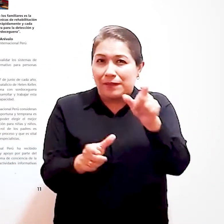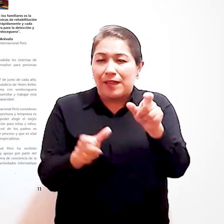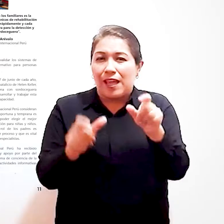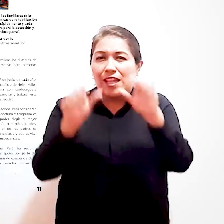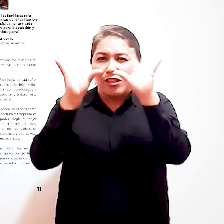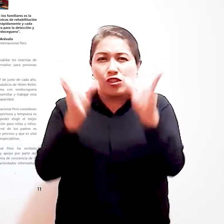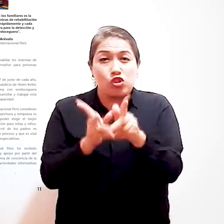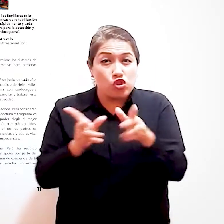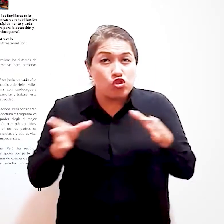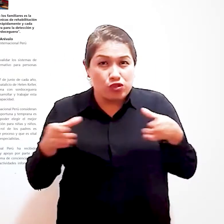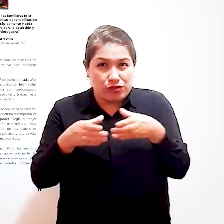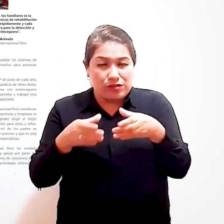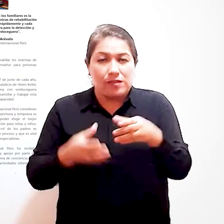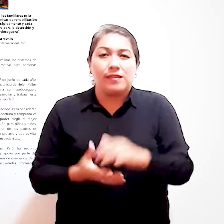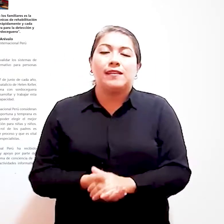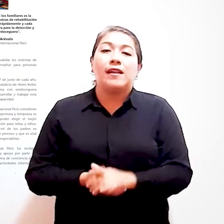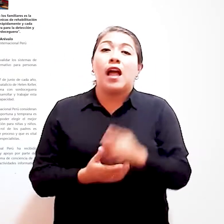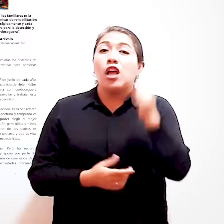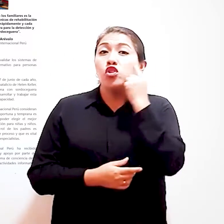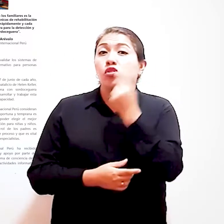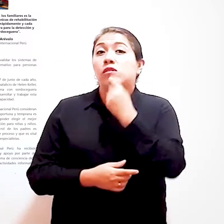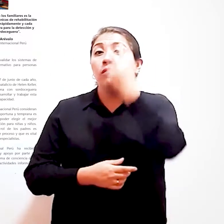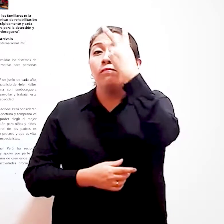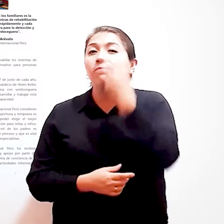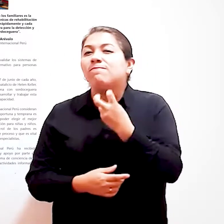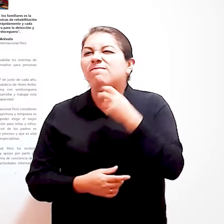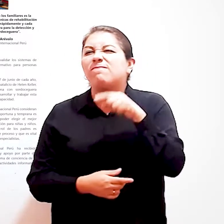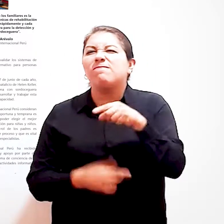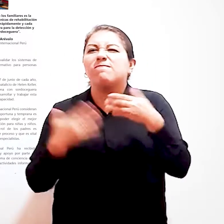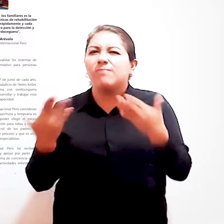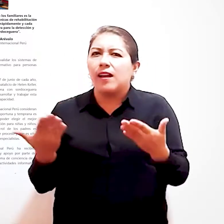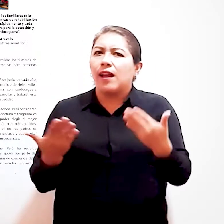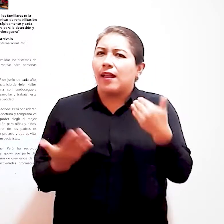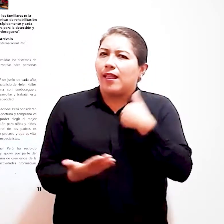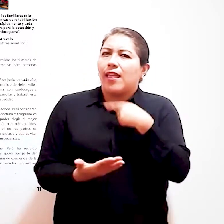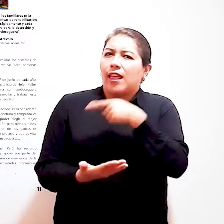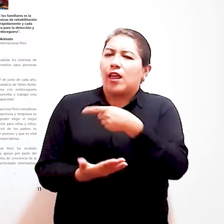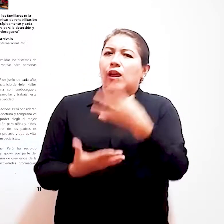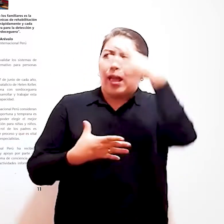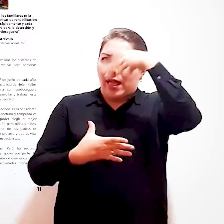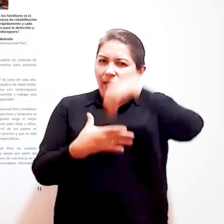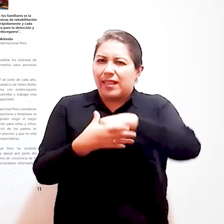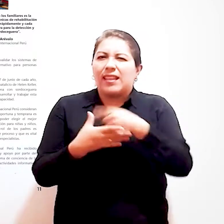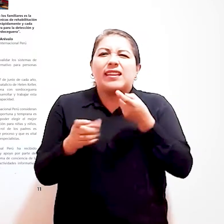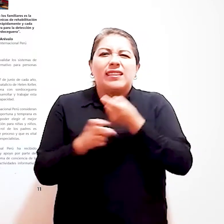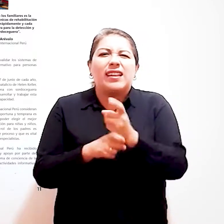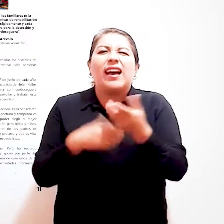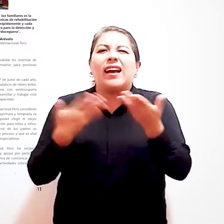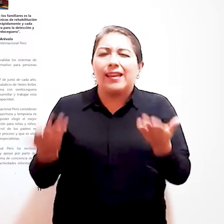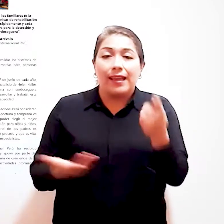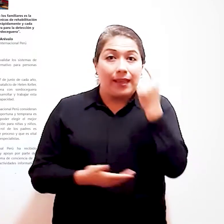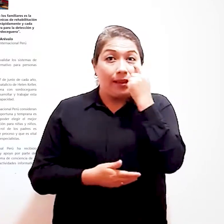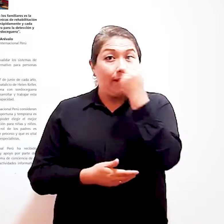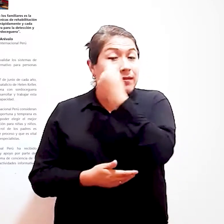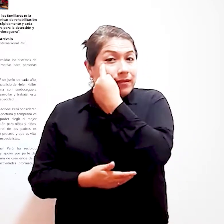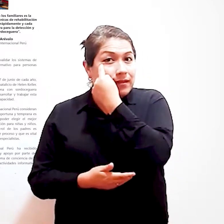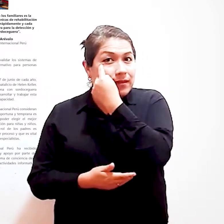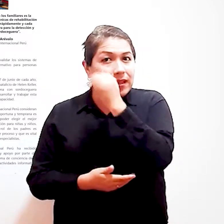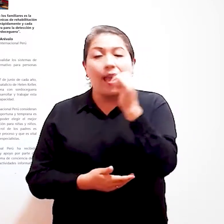y sordo ceguera en alianza con organizaciones de la sociedad civil La sordo ceguera es una condición de discapacidad